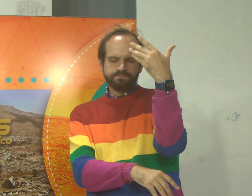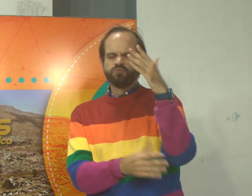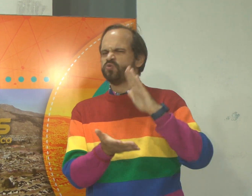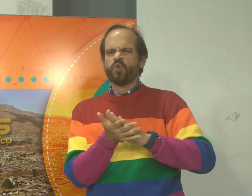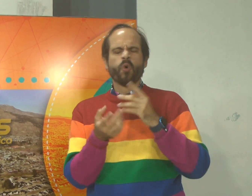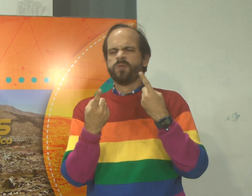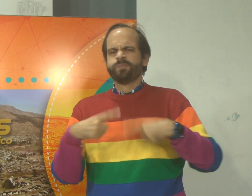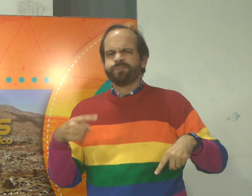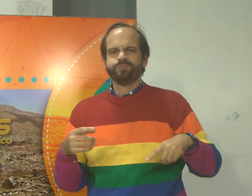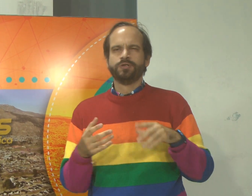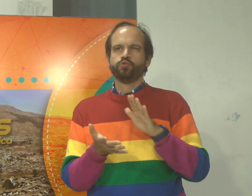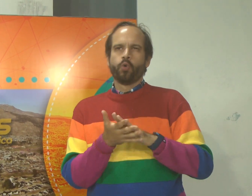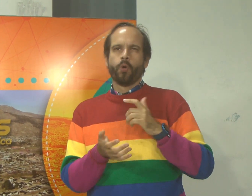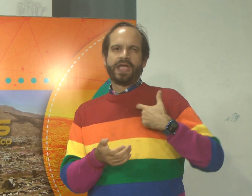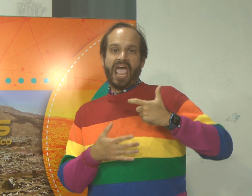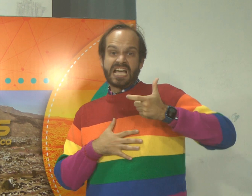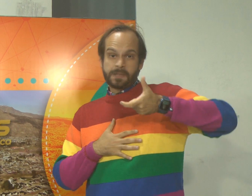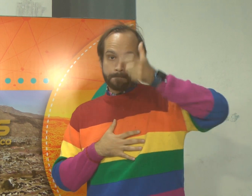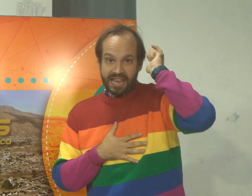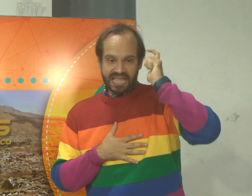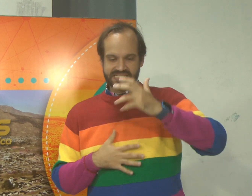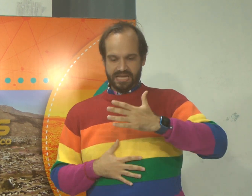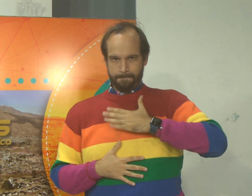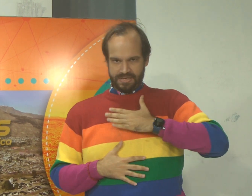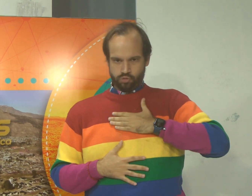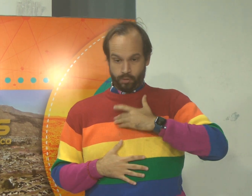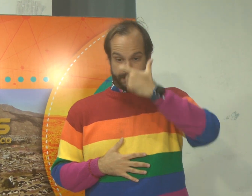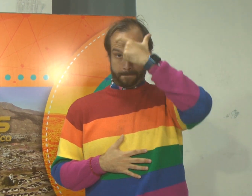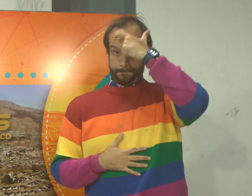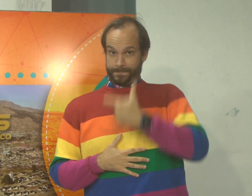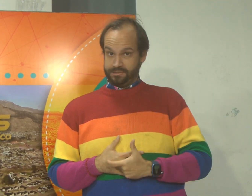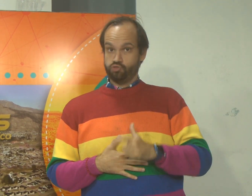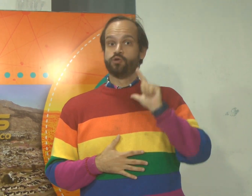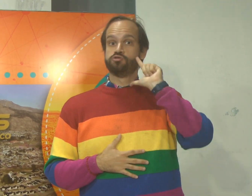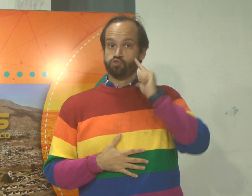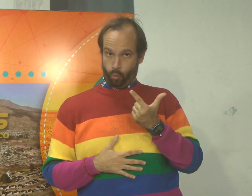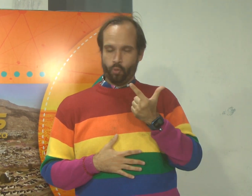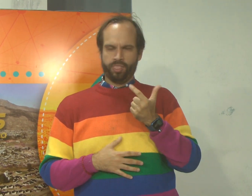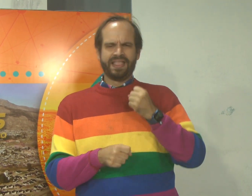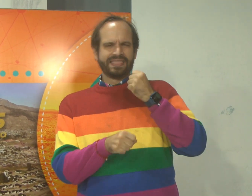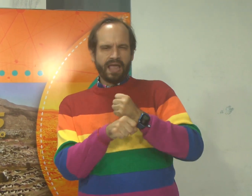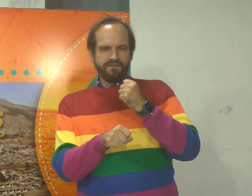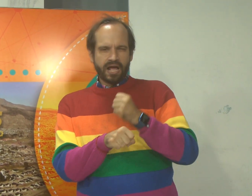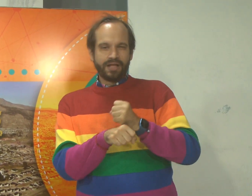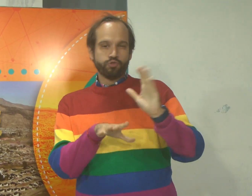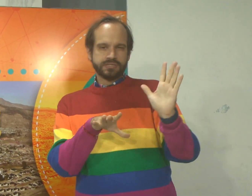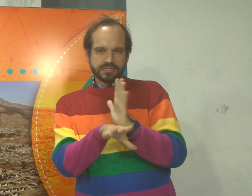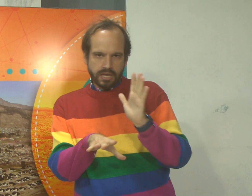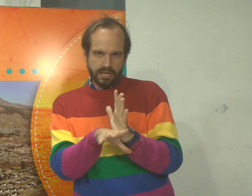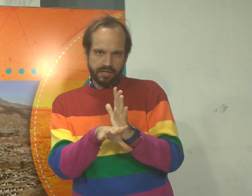que voy a estar dando sobre mi experiencia personal como una persona sorda, trabajador